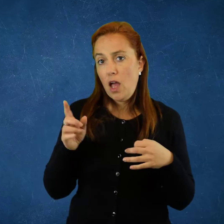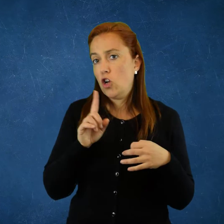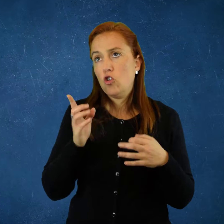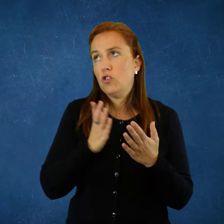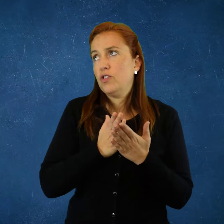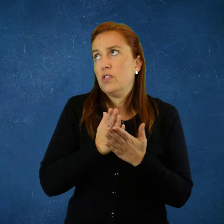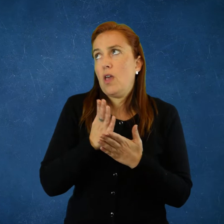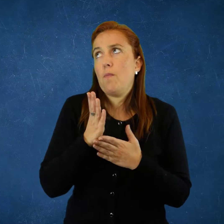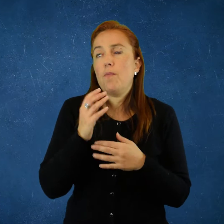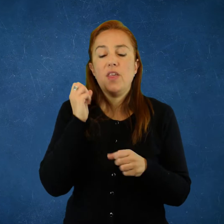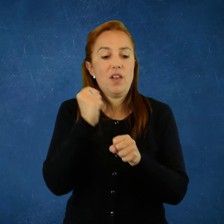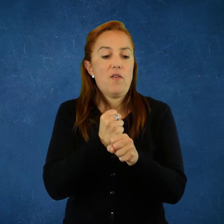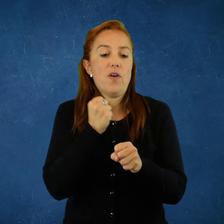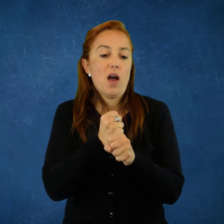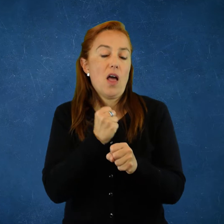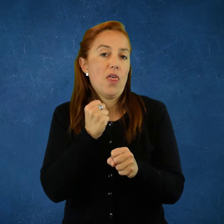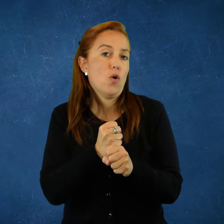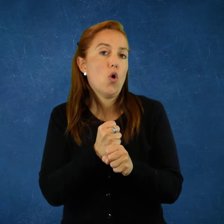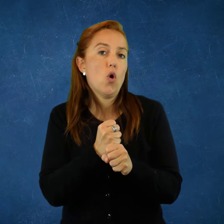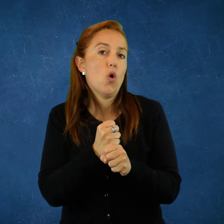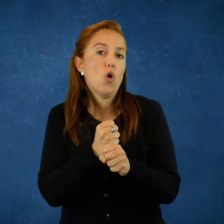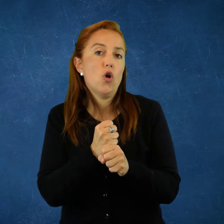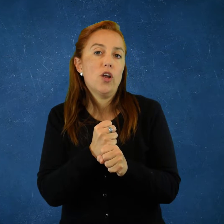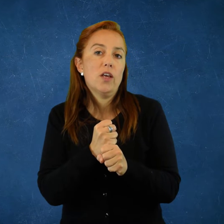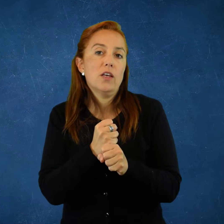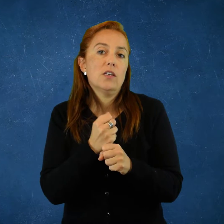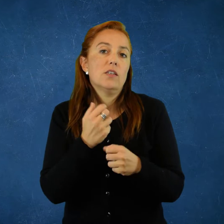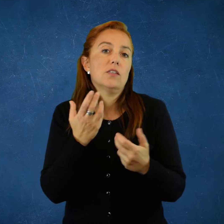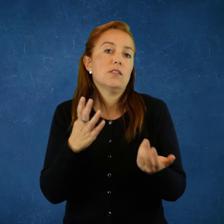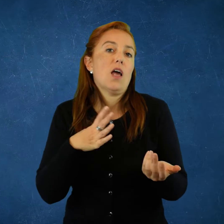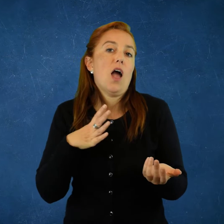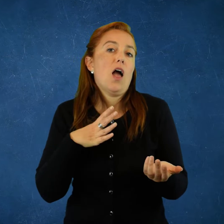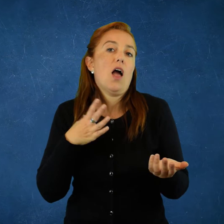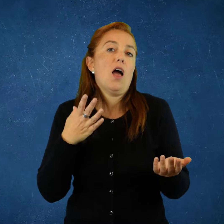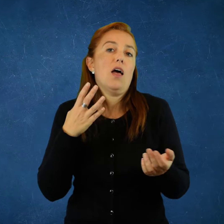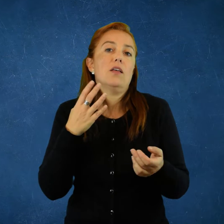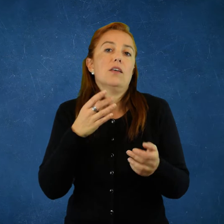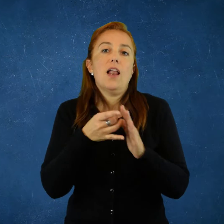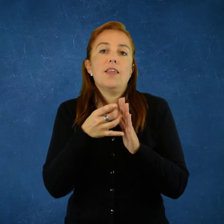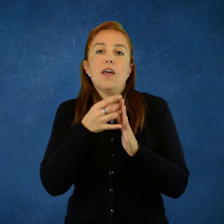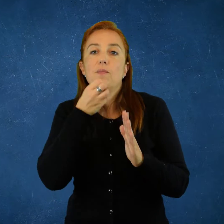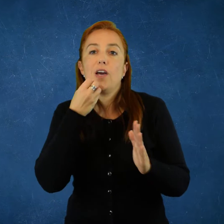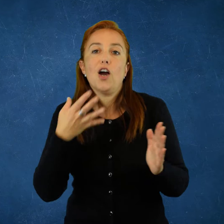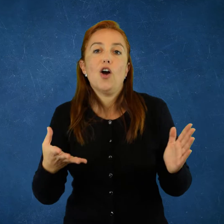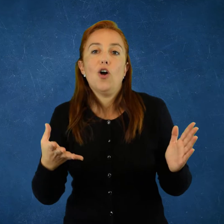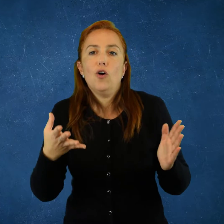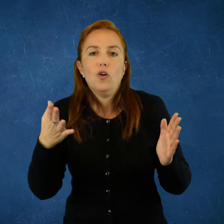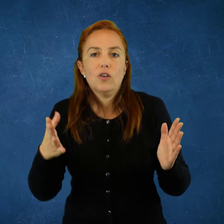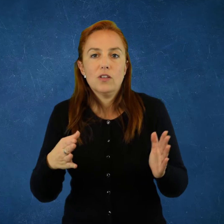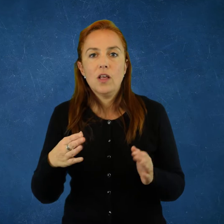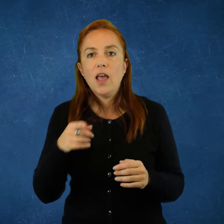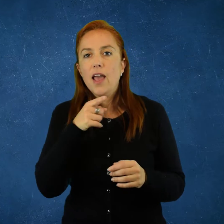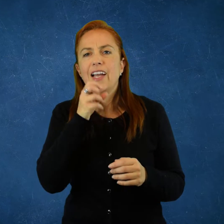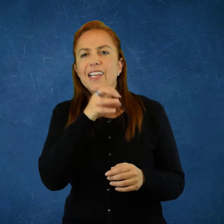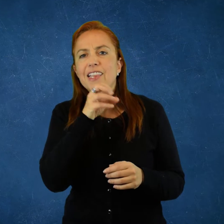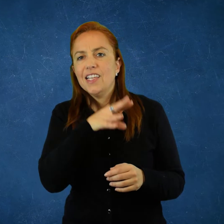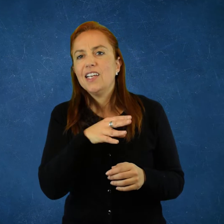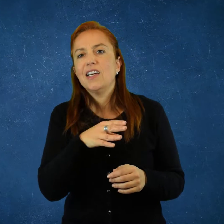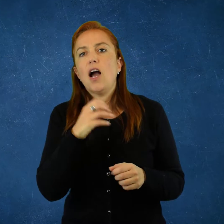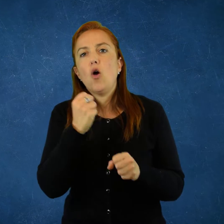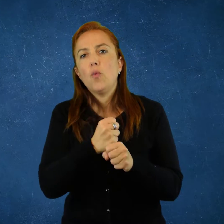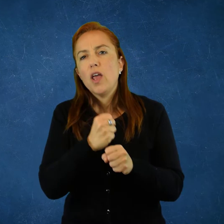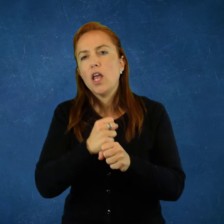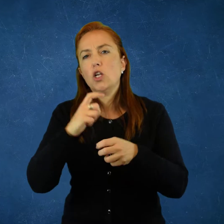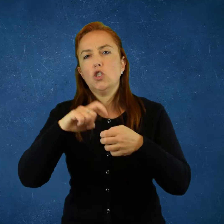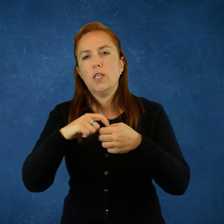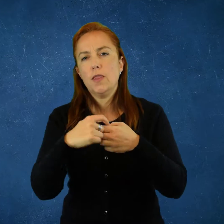vida del obrero. También es cierto que no siempre los obreros son los que más virtuosos existen en toda la sociedad y a